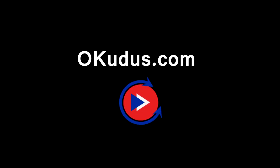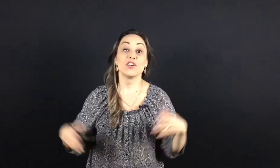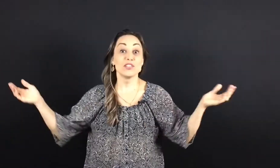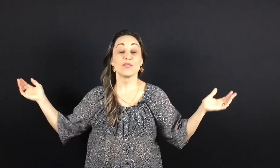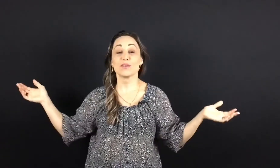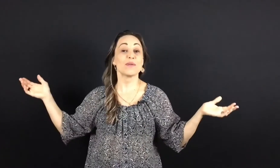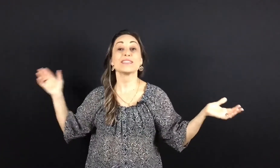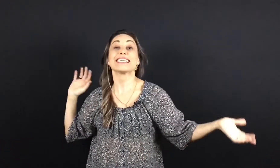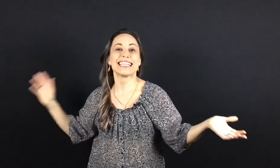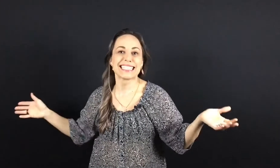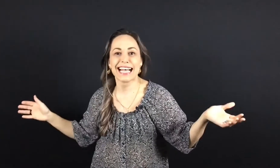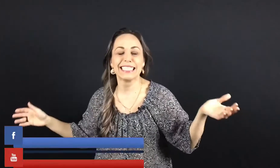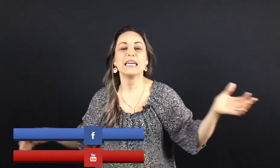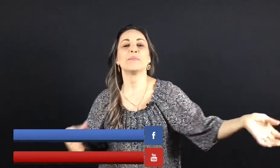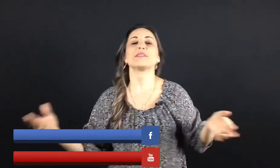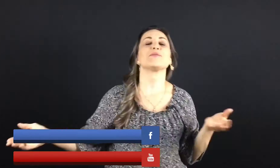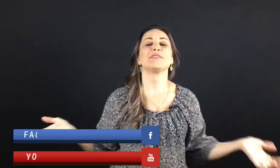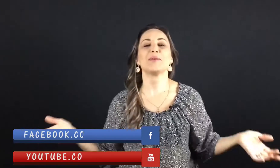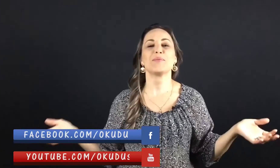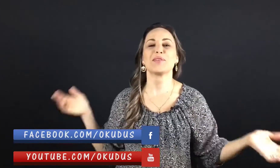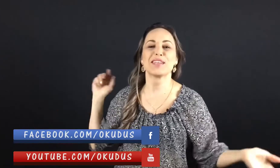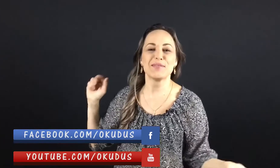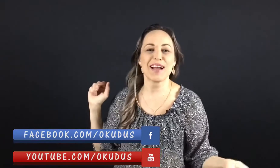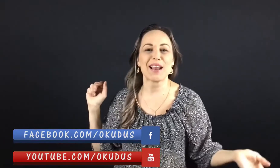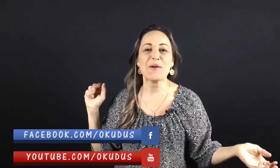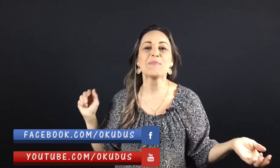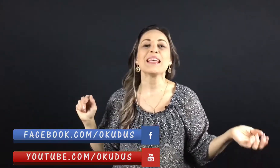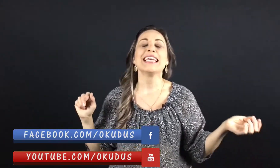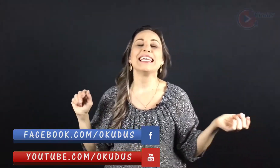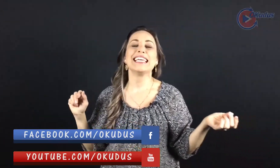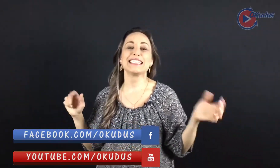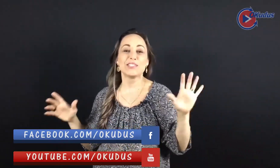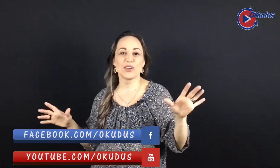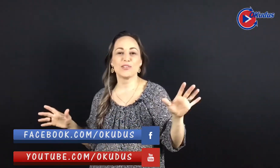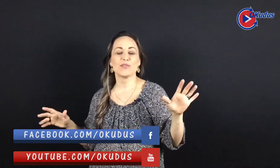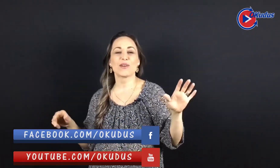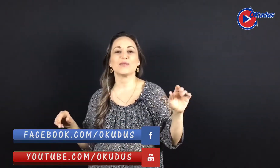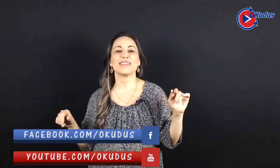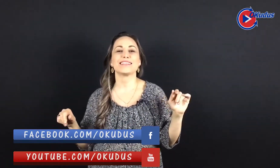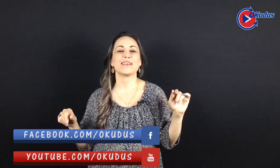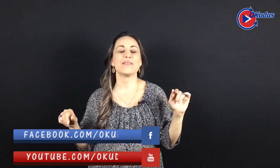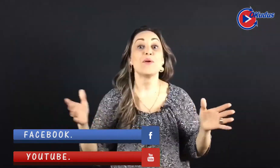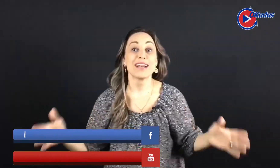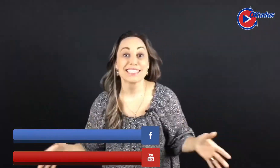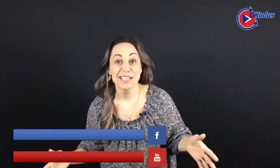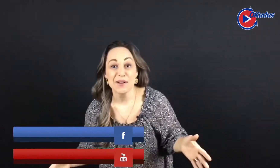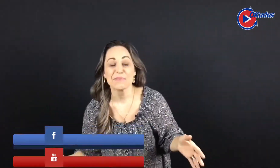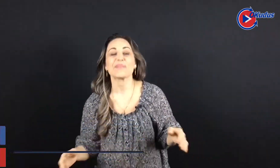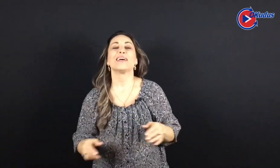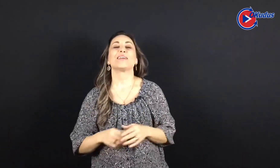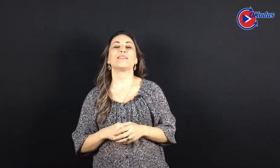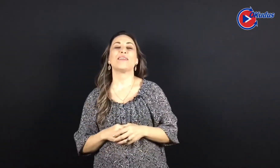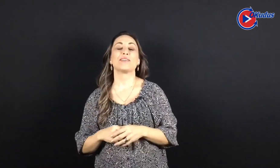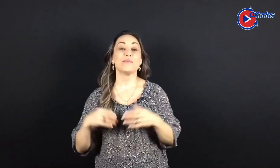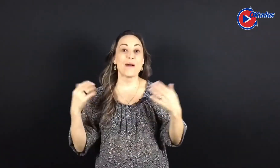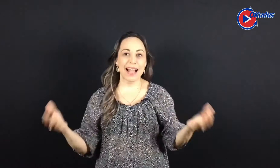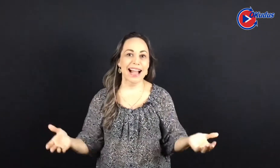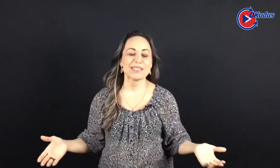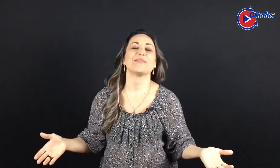Jolly Joke é uma coisa engraçada pra descontrair um pouquinho aqui no canal e esse Jolly Joke aconteceu numa ocasião que eu tava indo pagar a